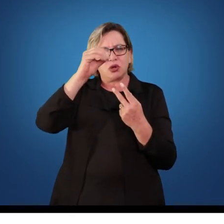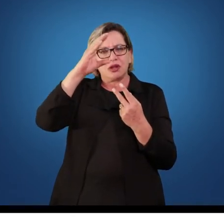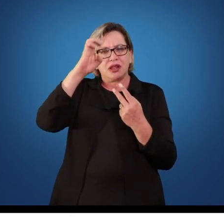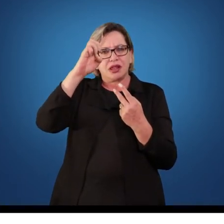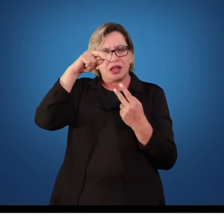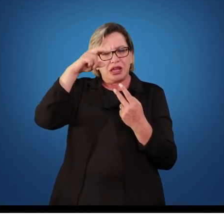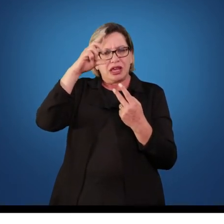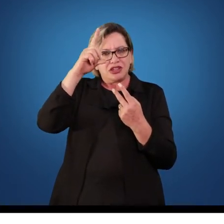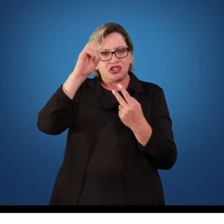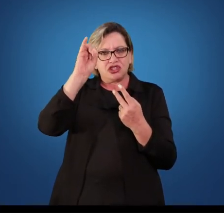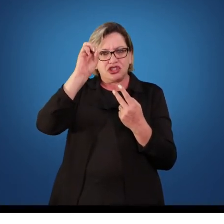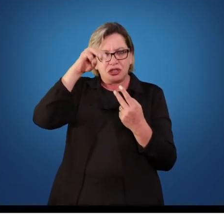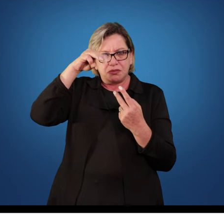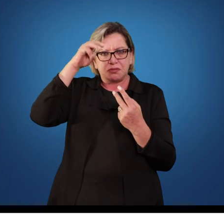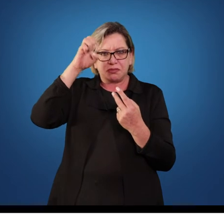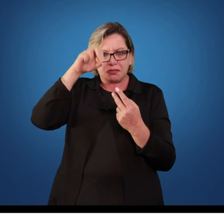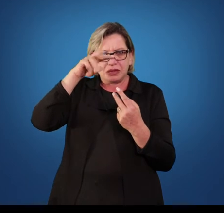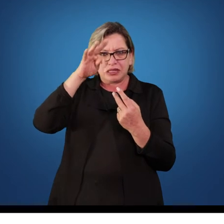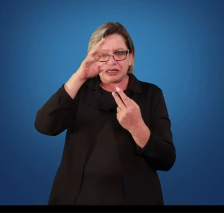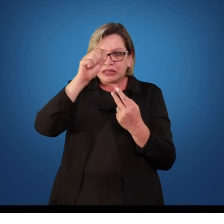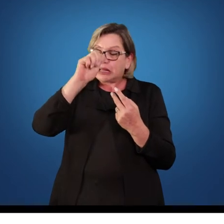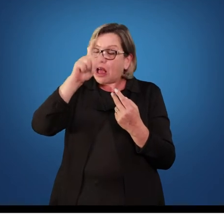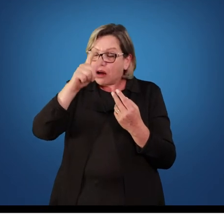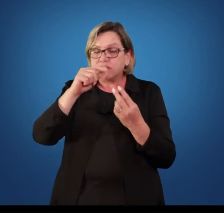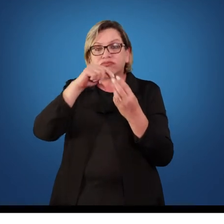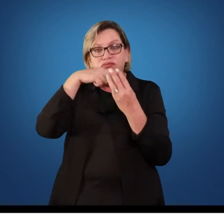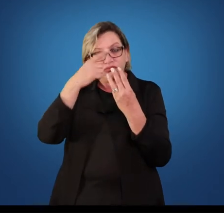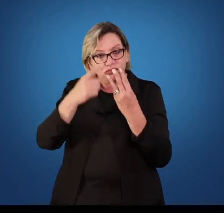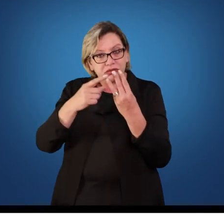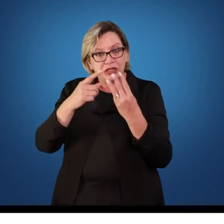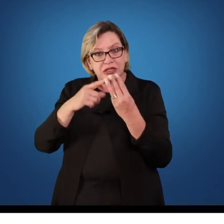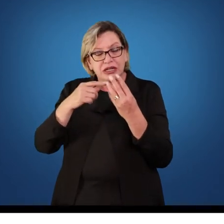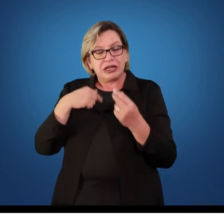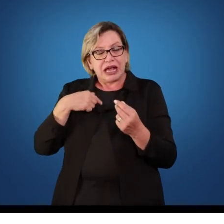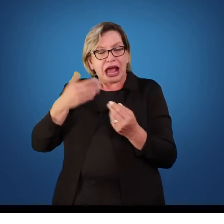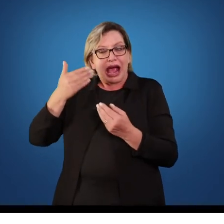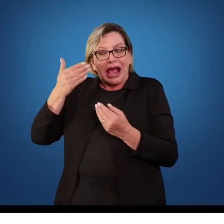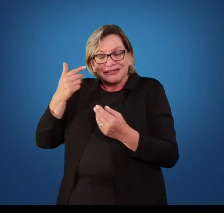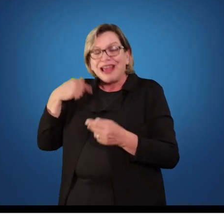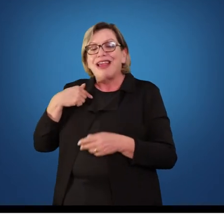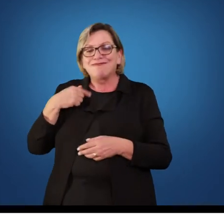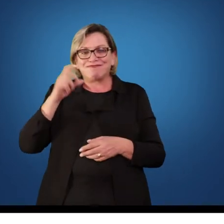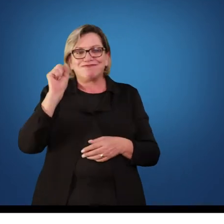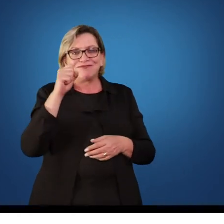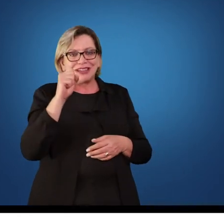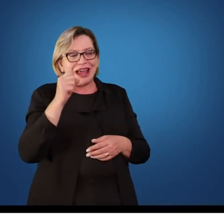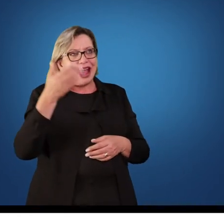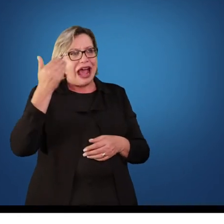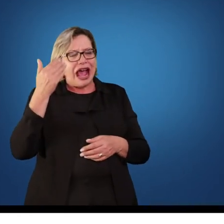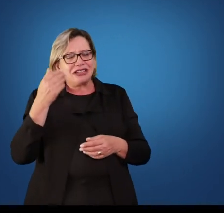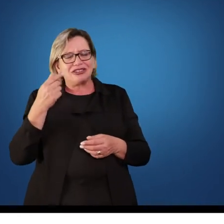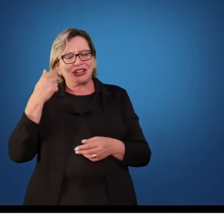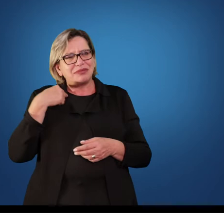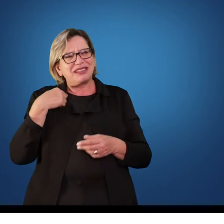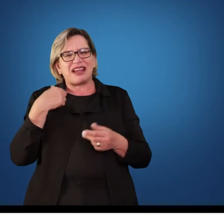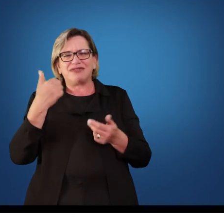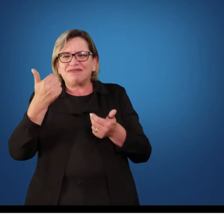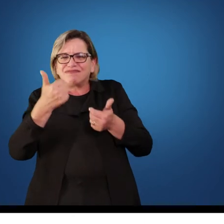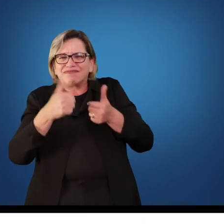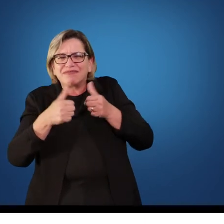como um medidor. Ele era quantitativo. Então, você vai dar 10 arremessos, se você acertar os 10, tem nota 10. Se